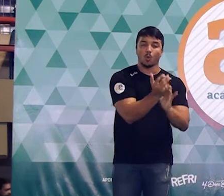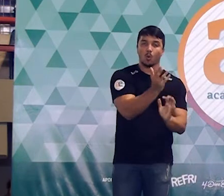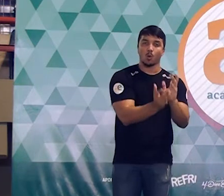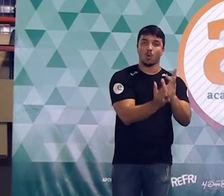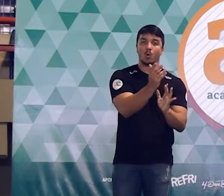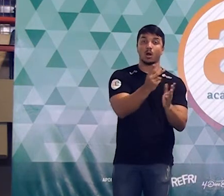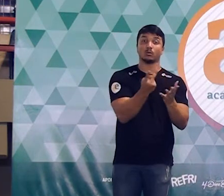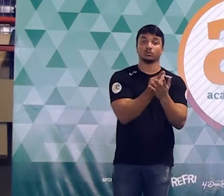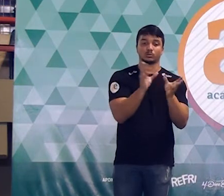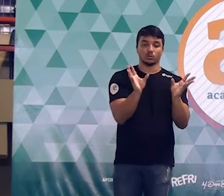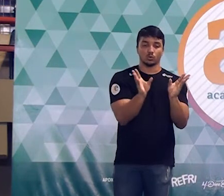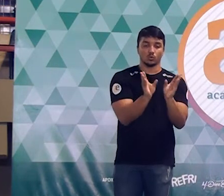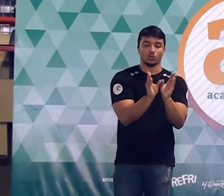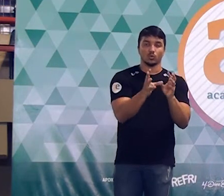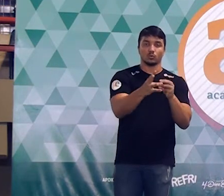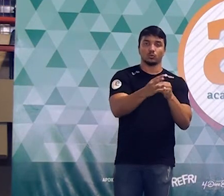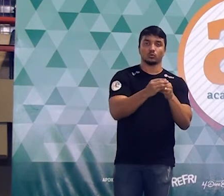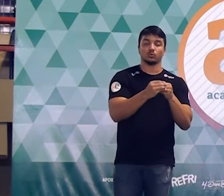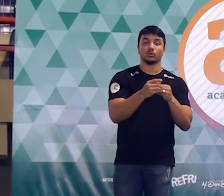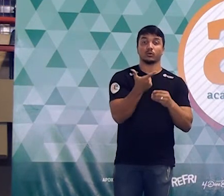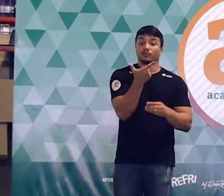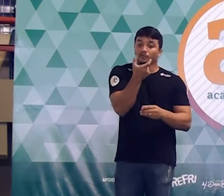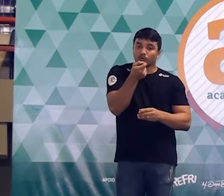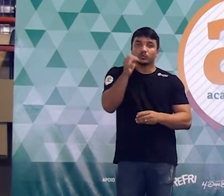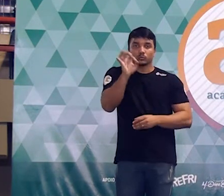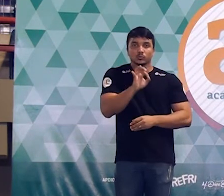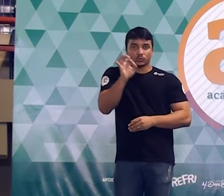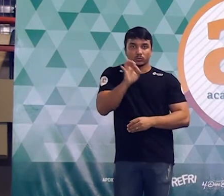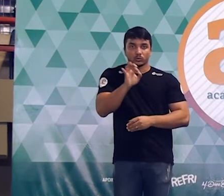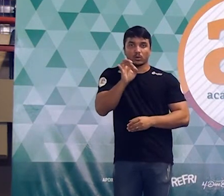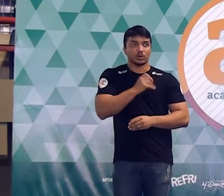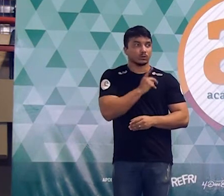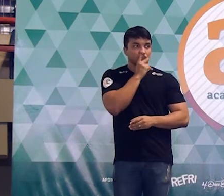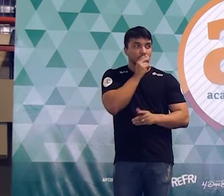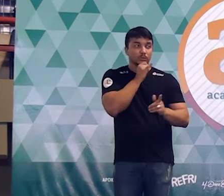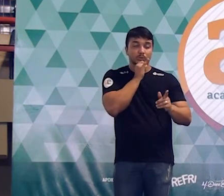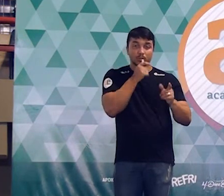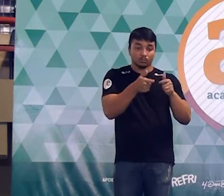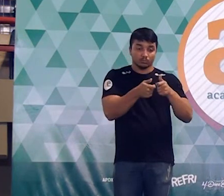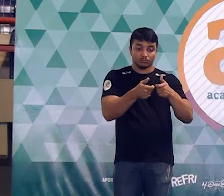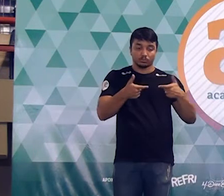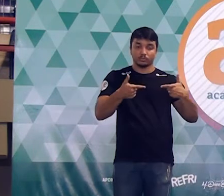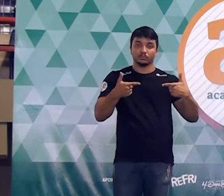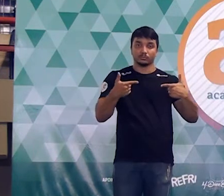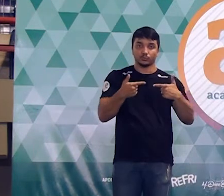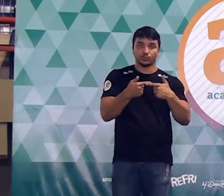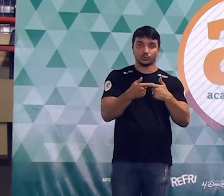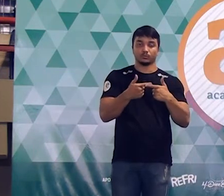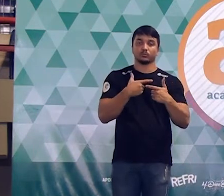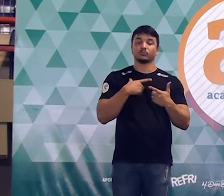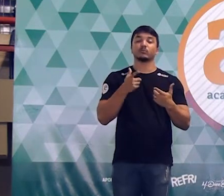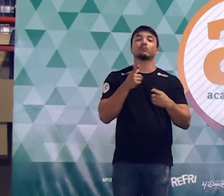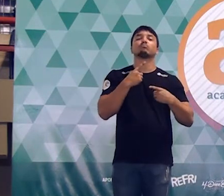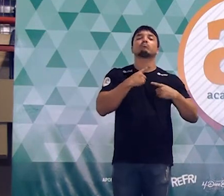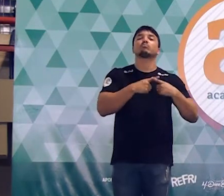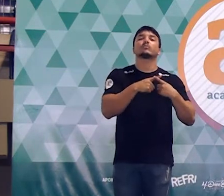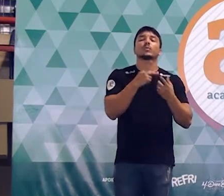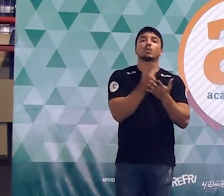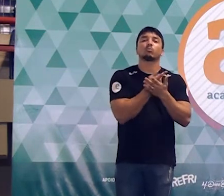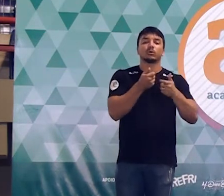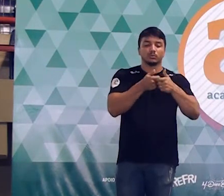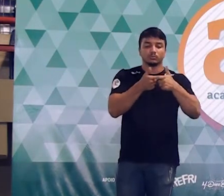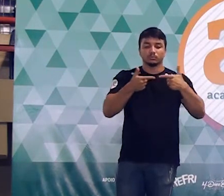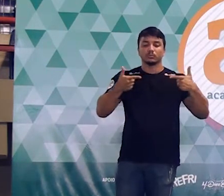causa uma redução de até 20% nas dimensões lineares de uma peça. O que é significa